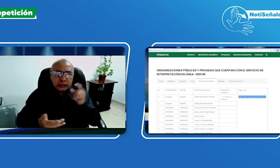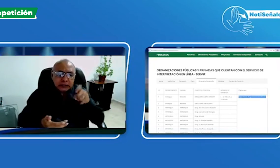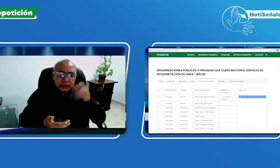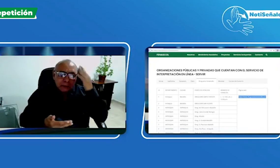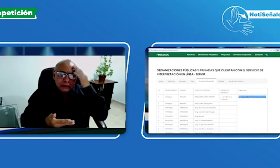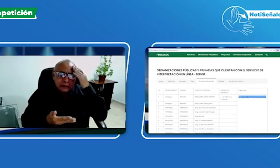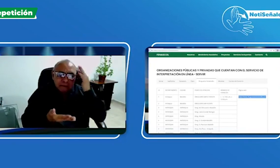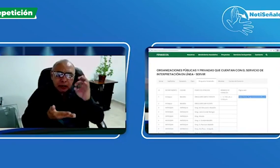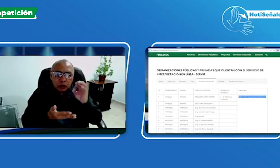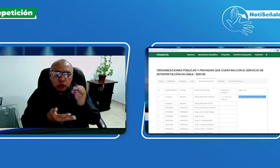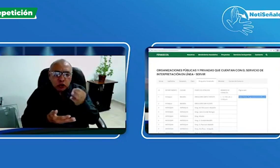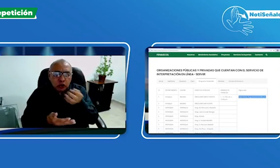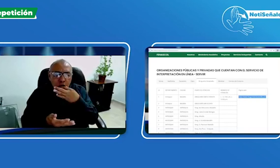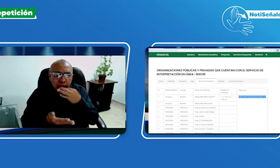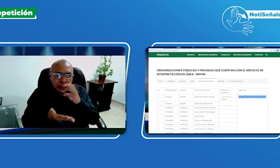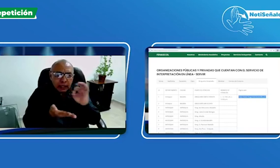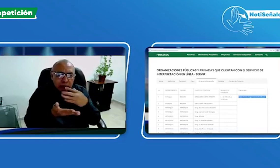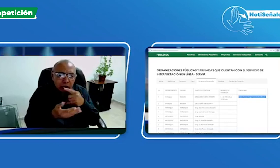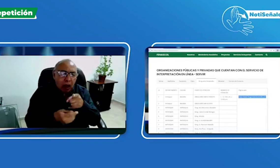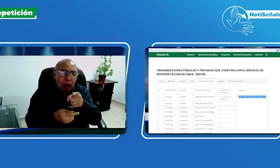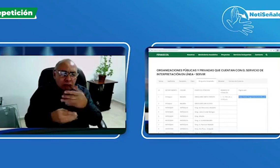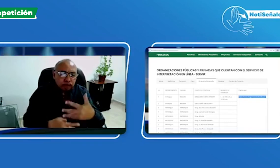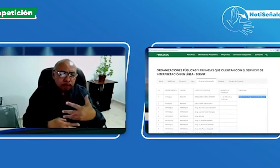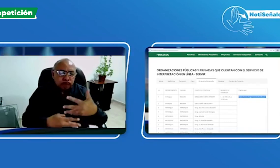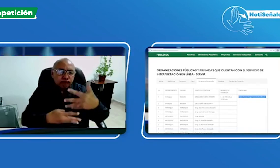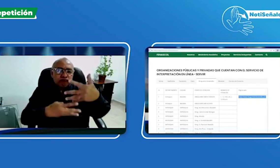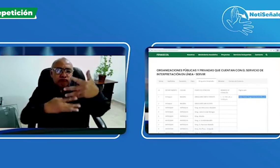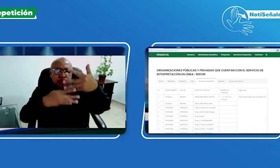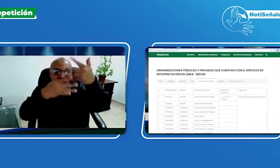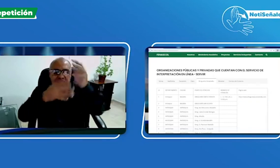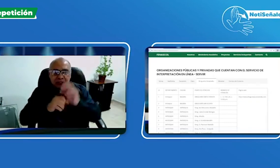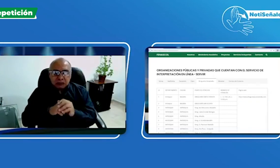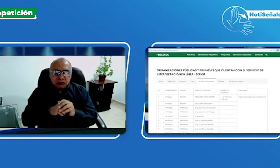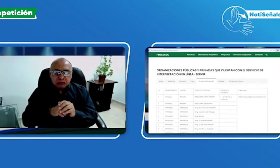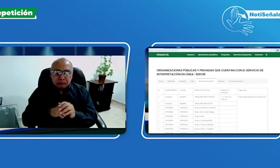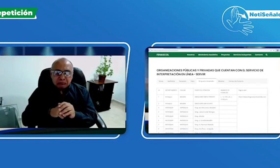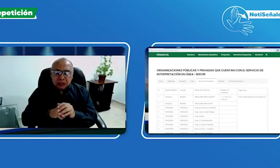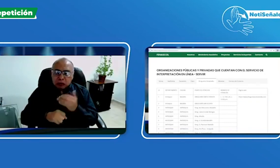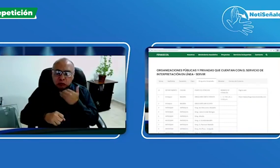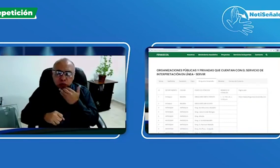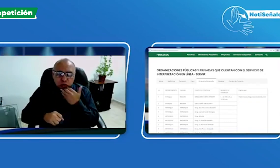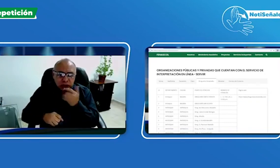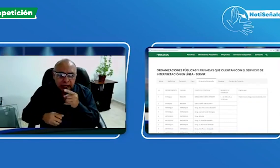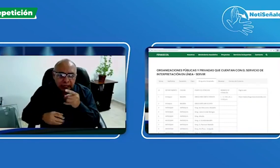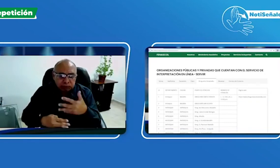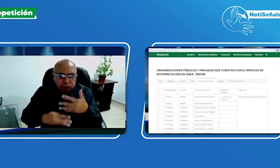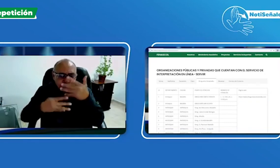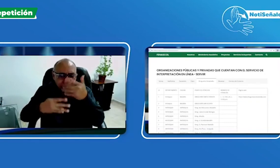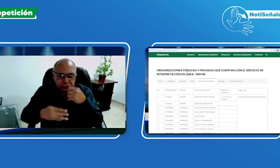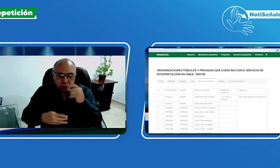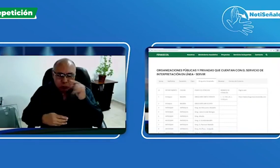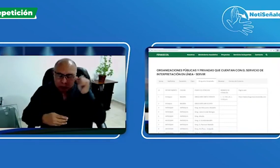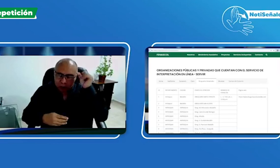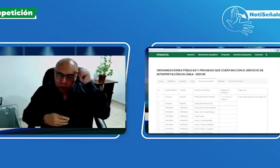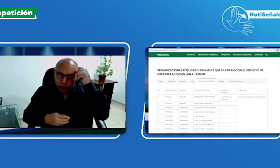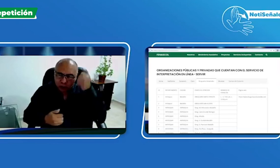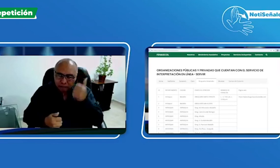para que cuando ustedes como personas sordas puedan saber a qué espacio